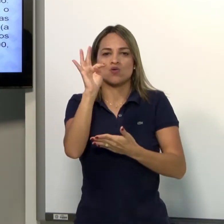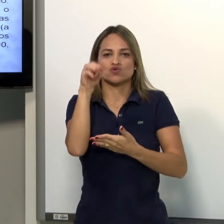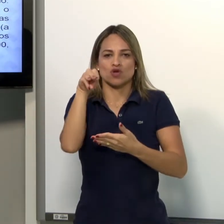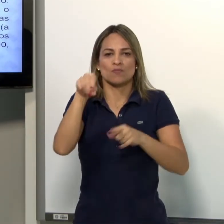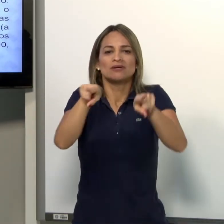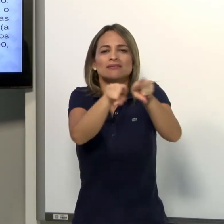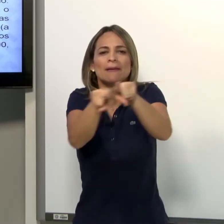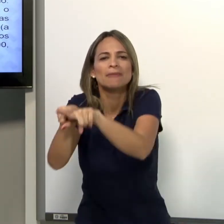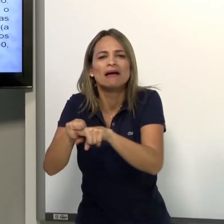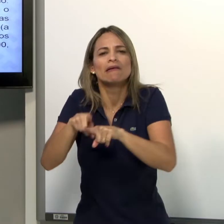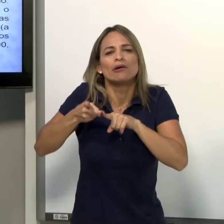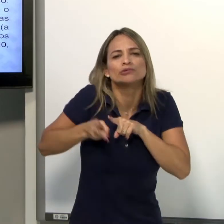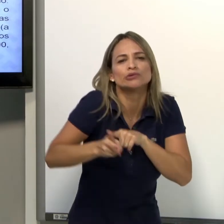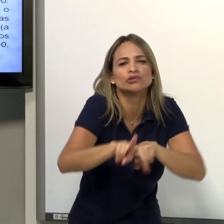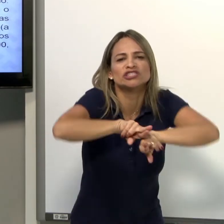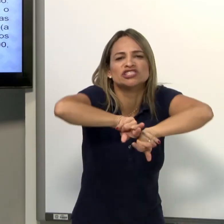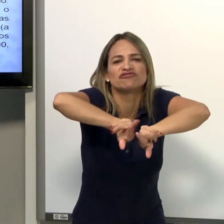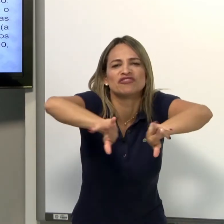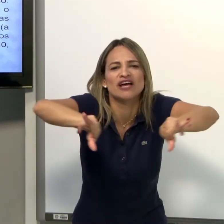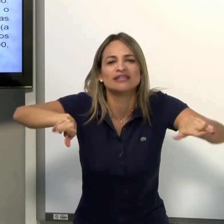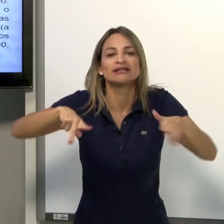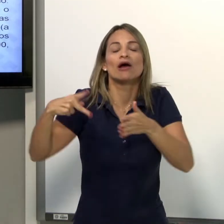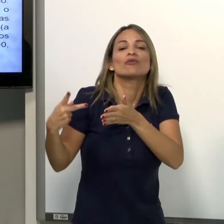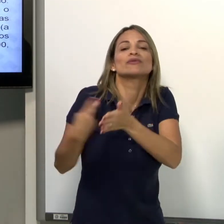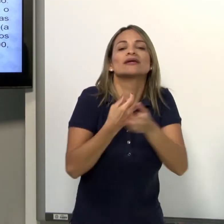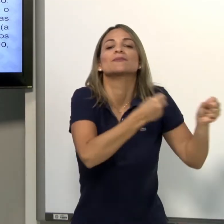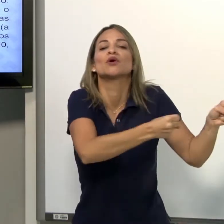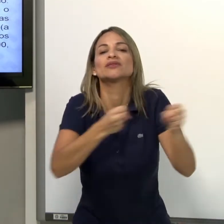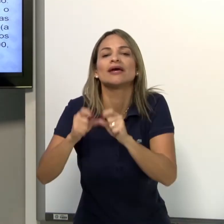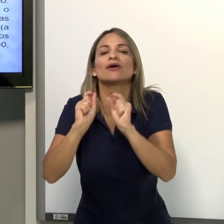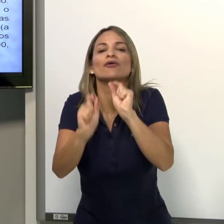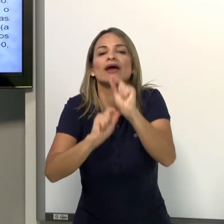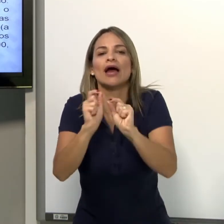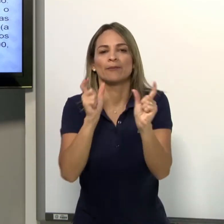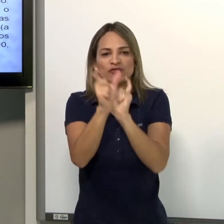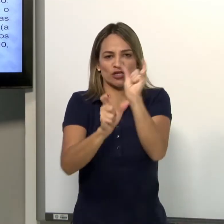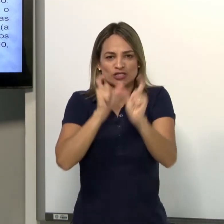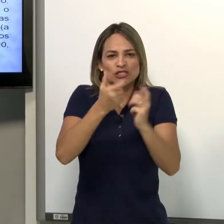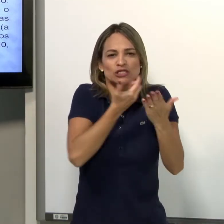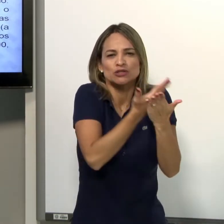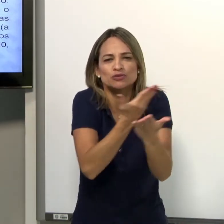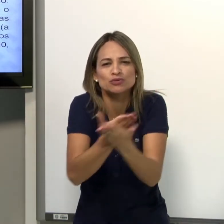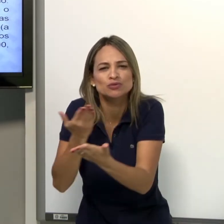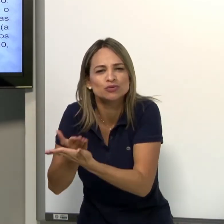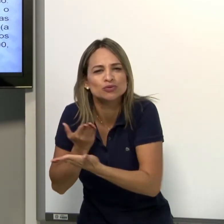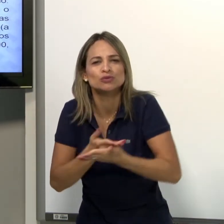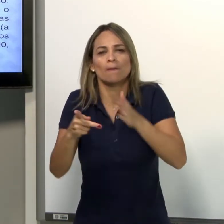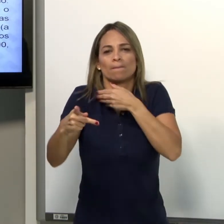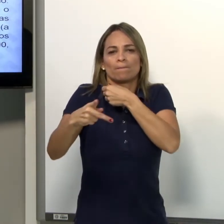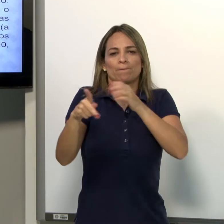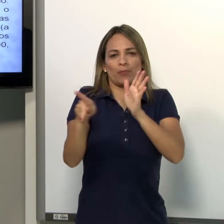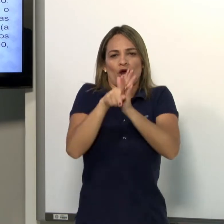E também das combinações que podem ocorrer. A morfologia é o estudo dos morfemas.